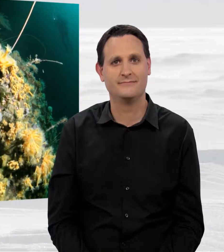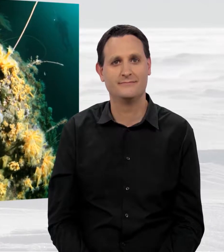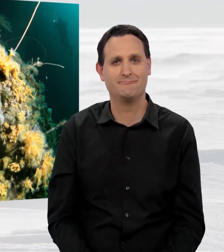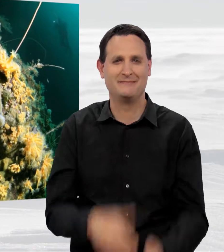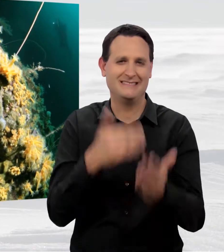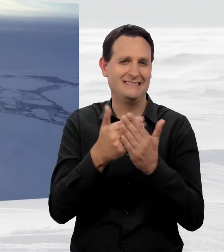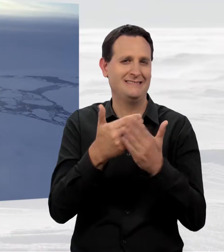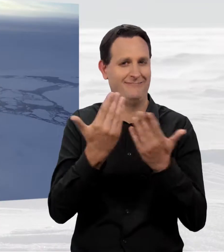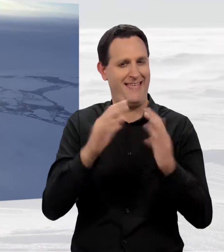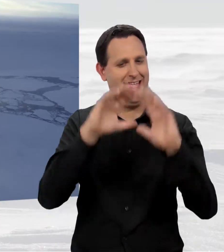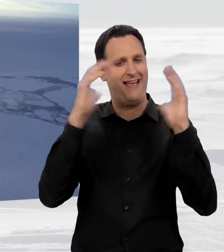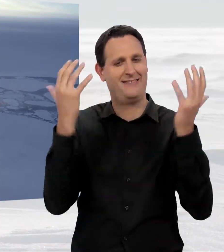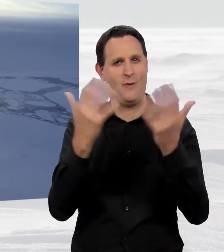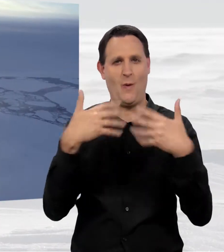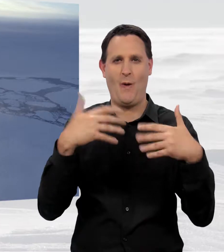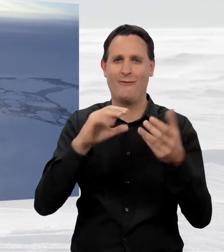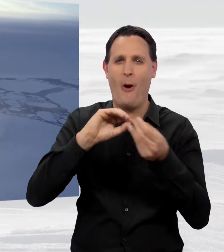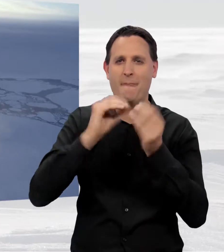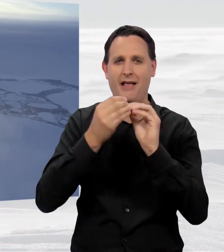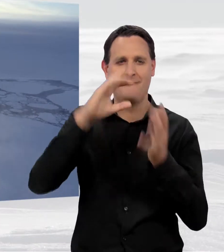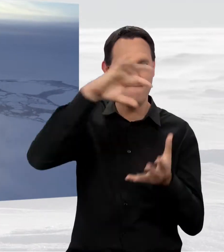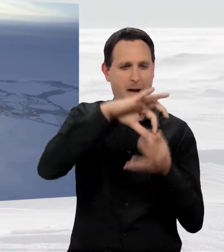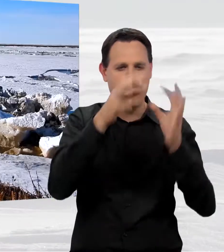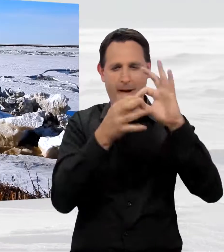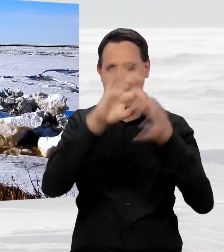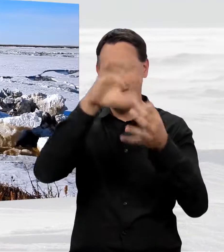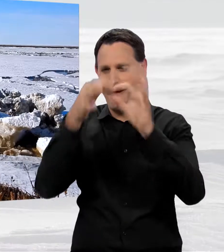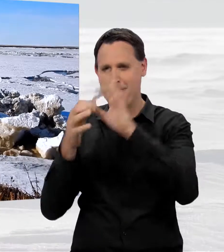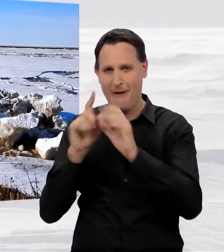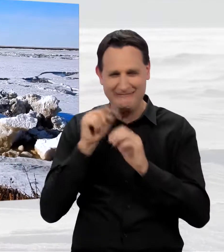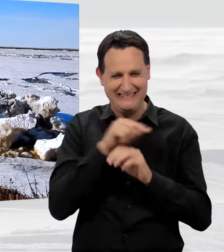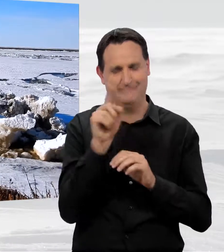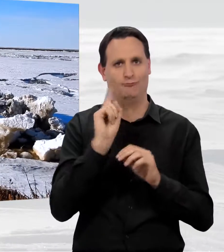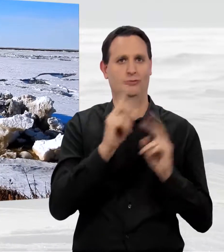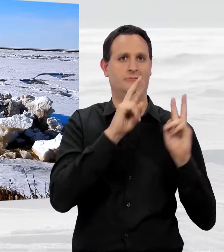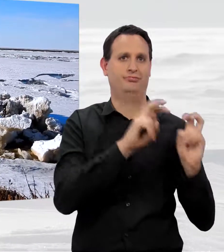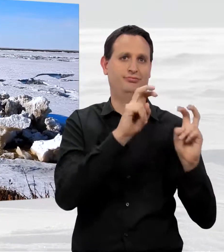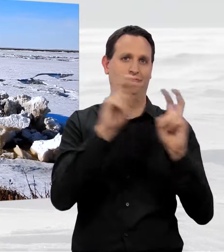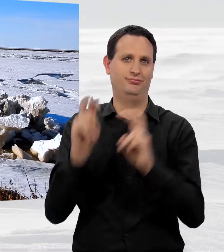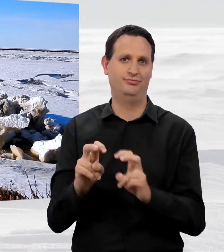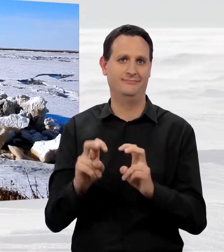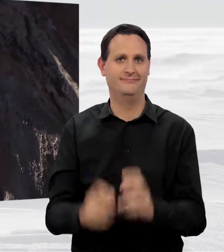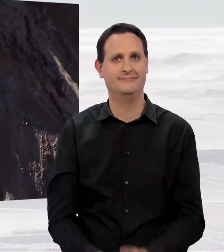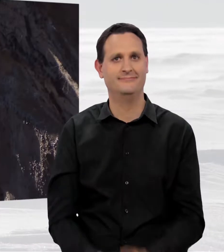Die Komplexität eines blauen Planeten, auf dem alles mit allem zusammenhängt.